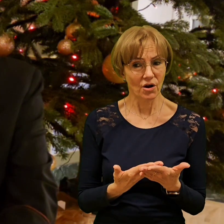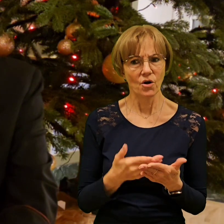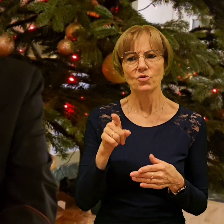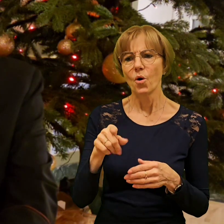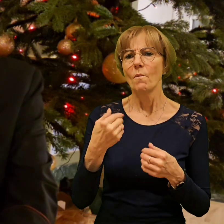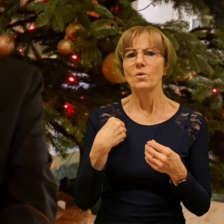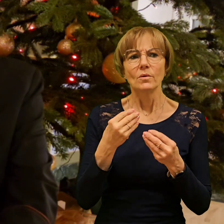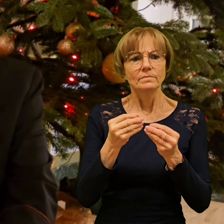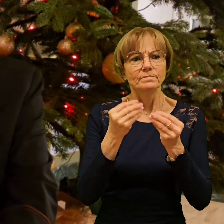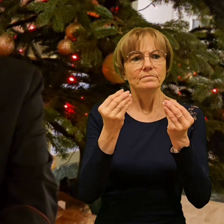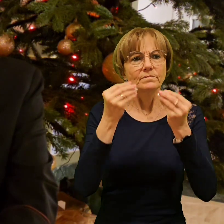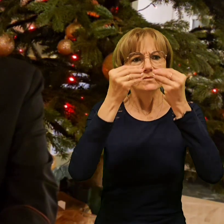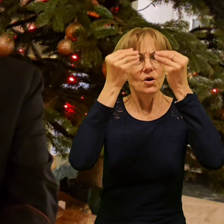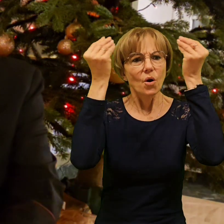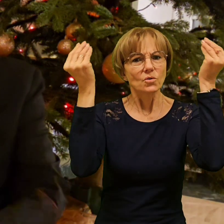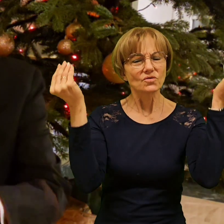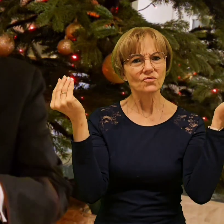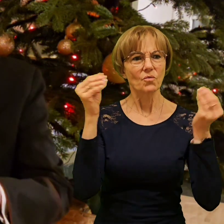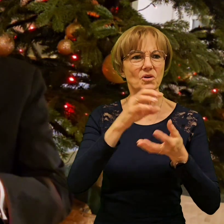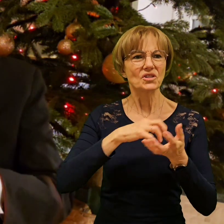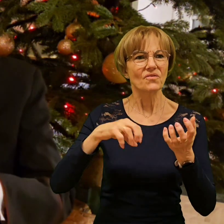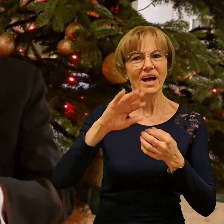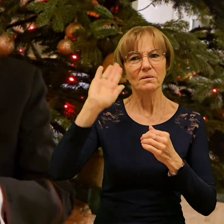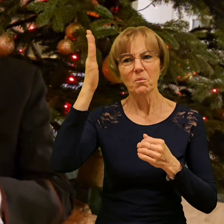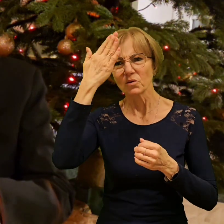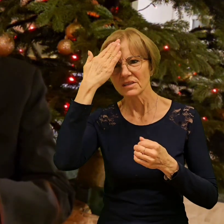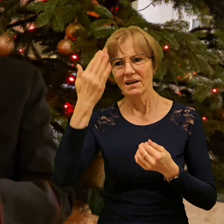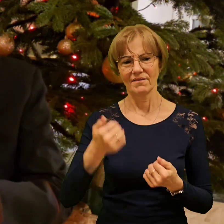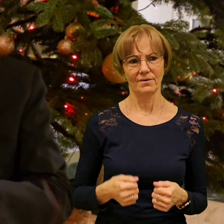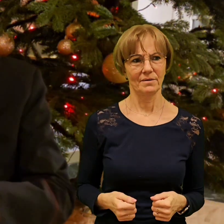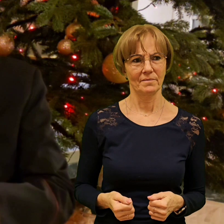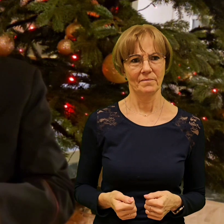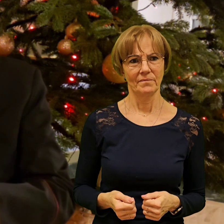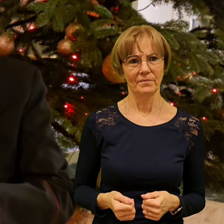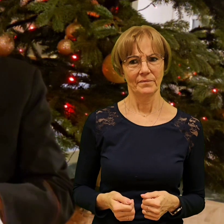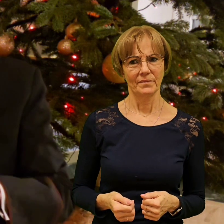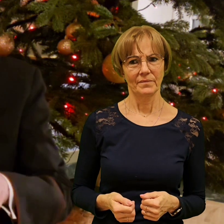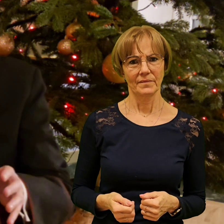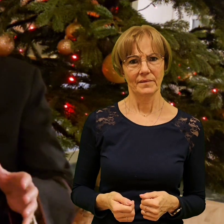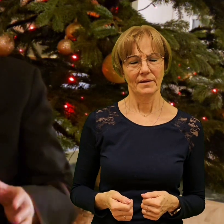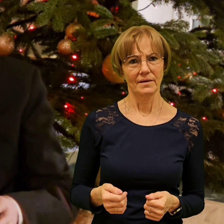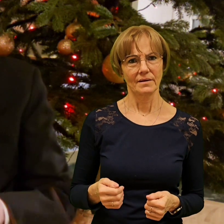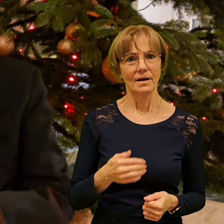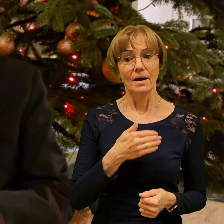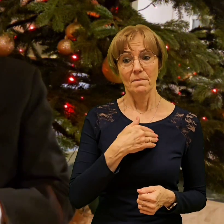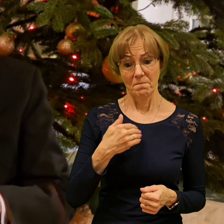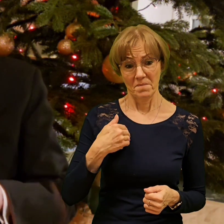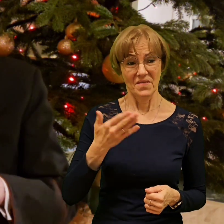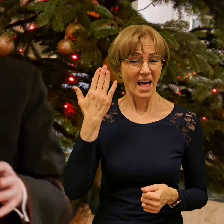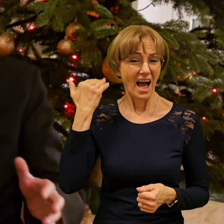zazwyczaj myśmy jako dzieci wychowywali się w rodzinie